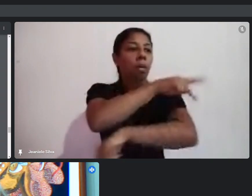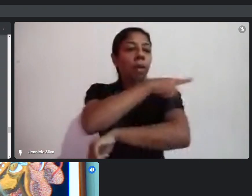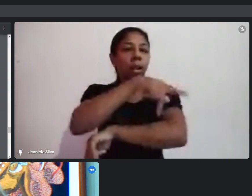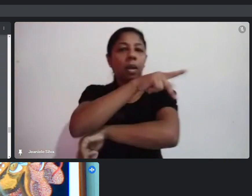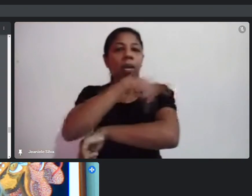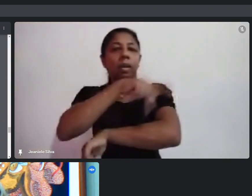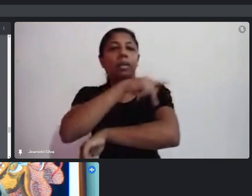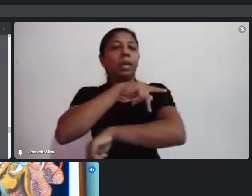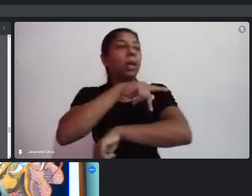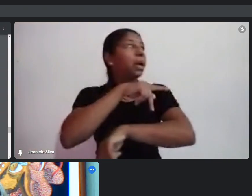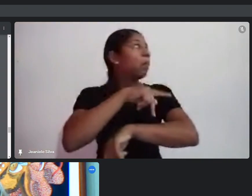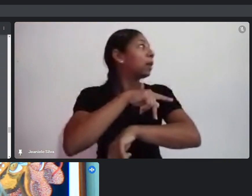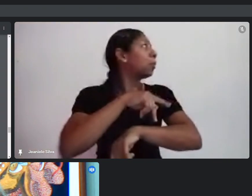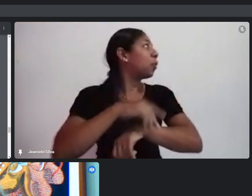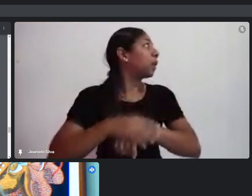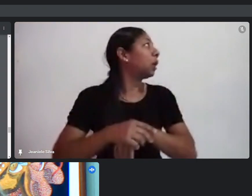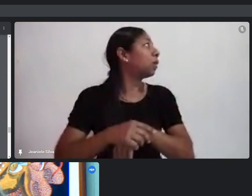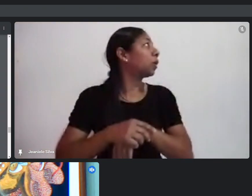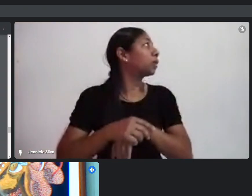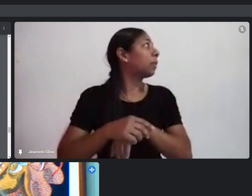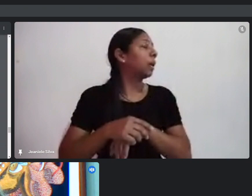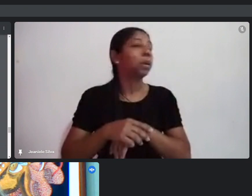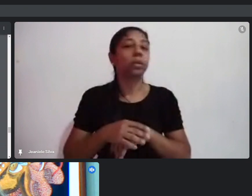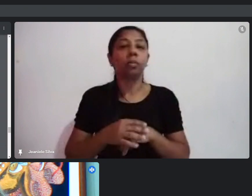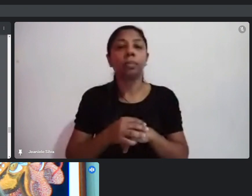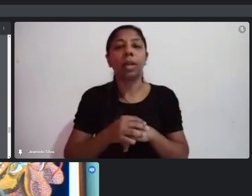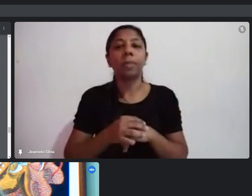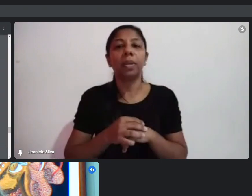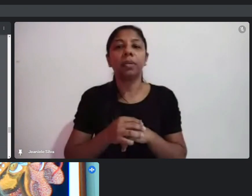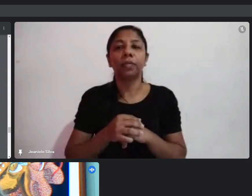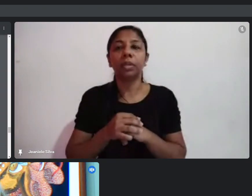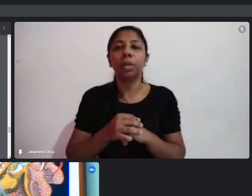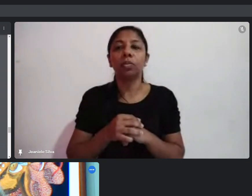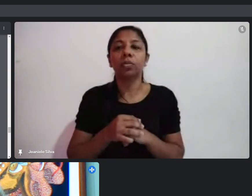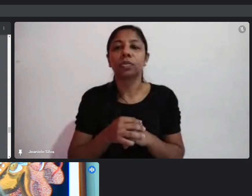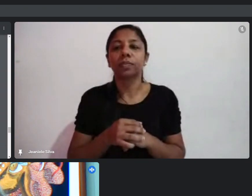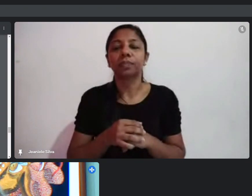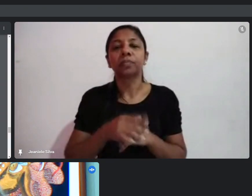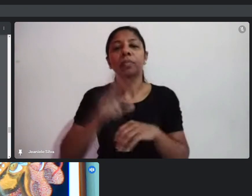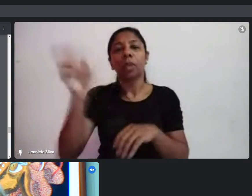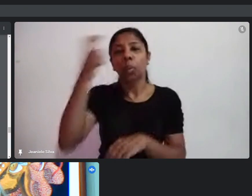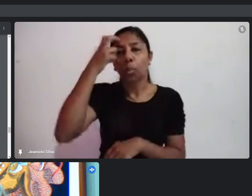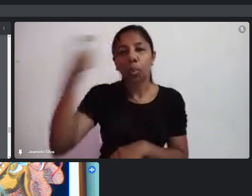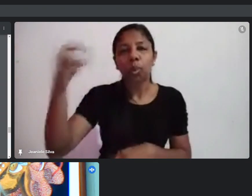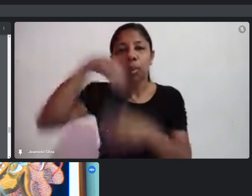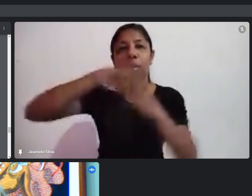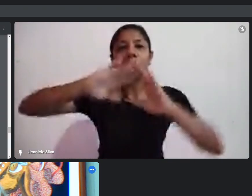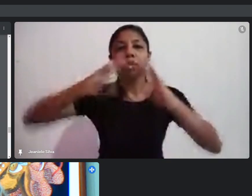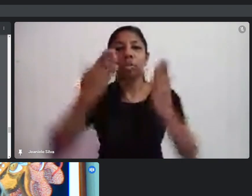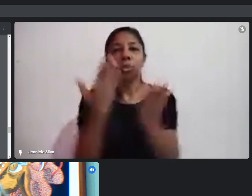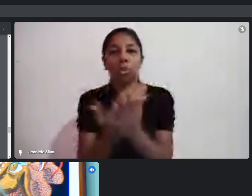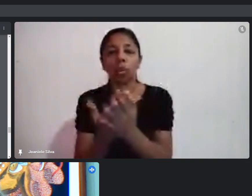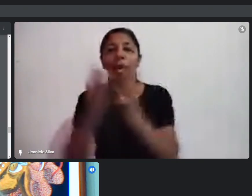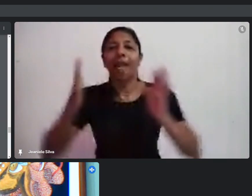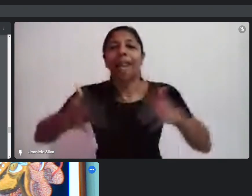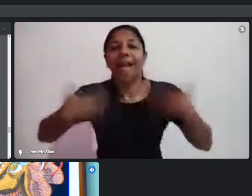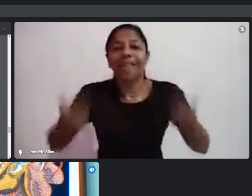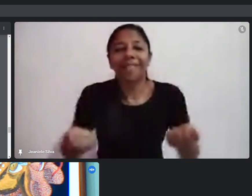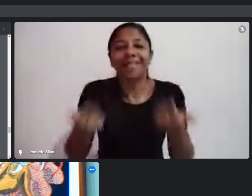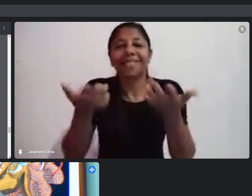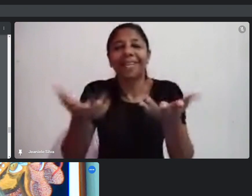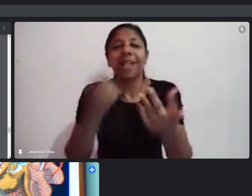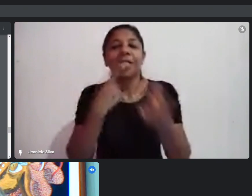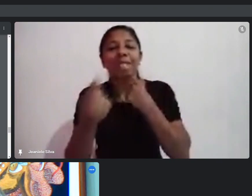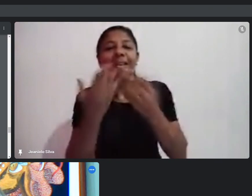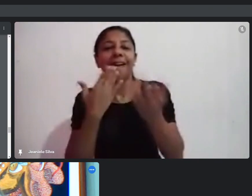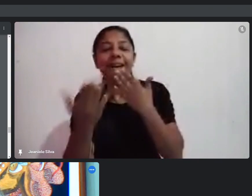escolas públicas e aí a gente sabe a necessidade de levar cultura para as escolas levar alegria levar esse diálogo universidades